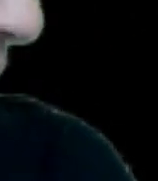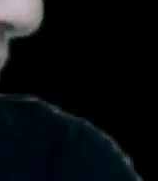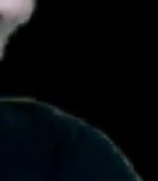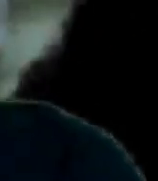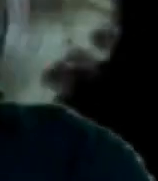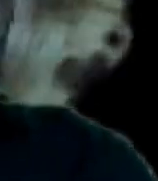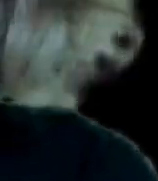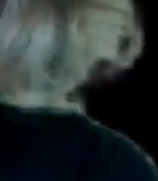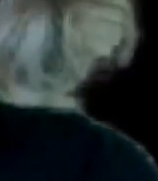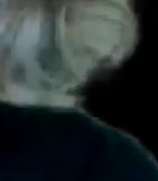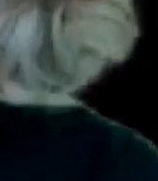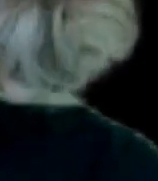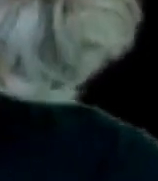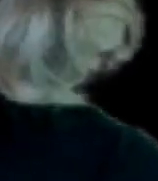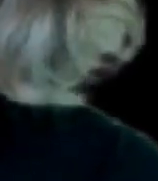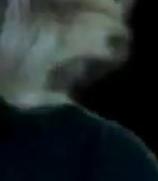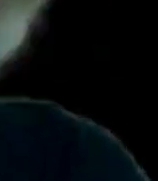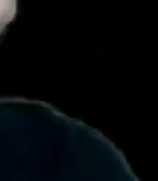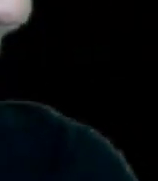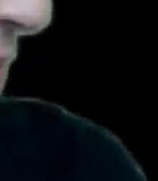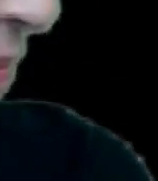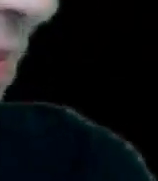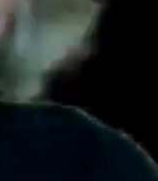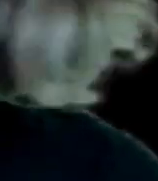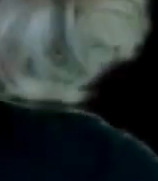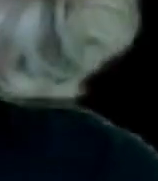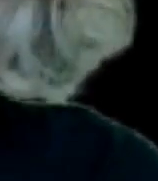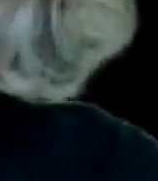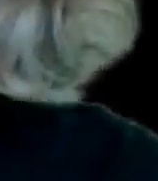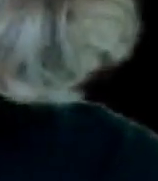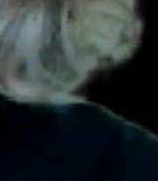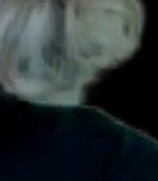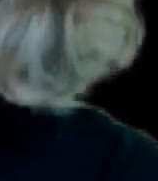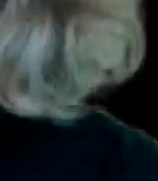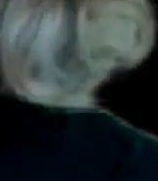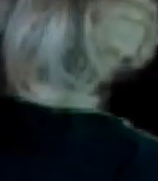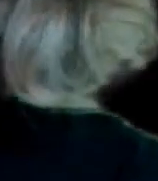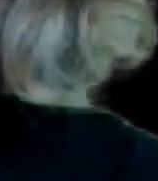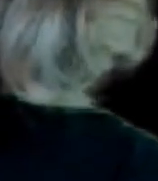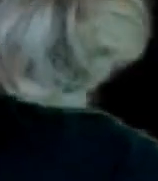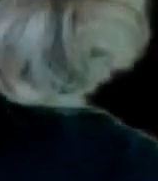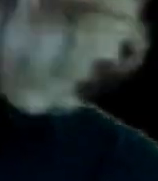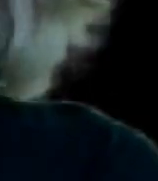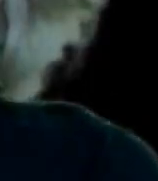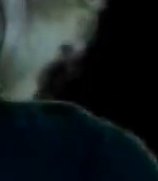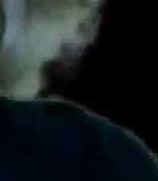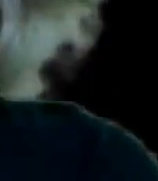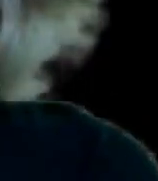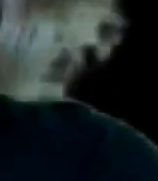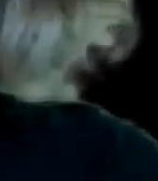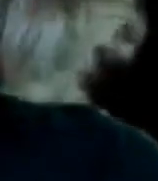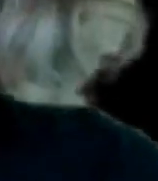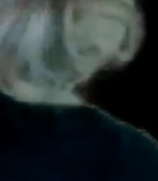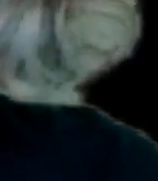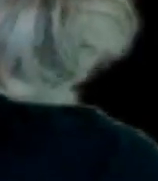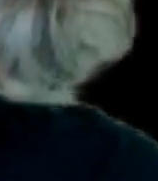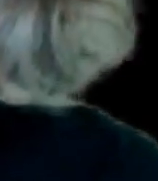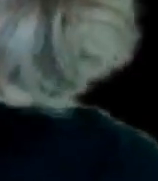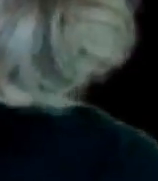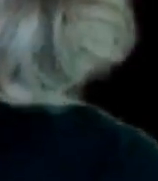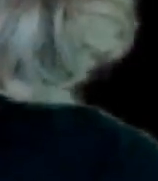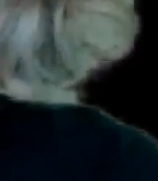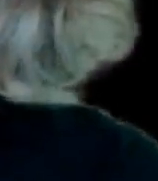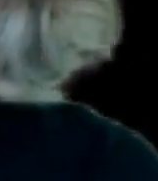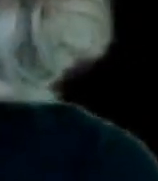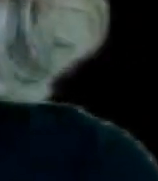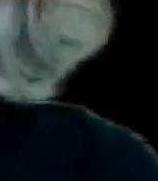te la van a dar Independientemente De que vaya yo A regresar O no Ajá Finalmente Yo logré Mi objetivo